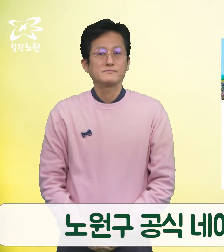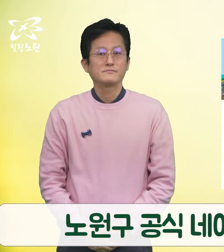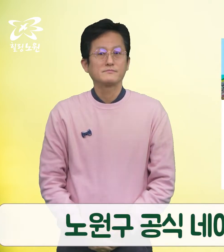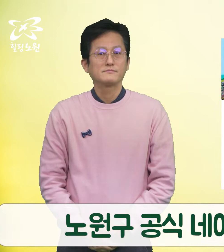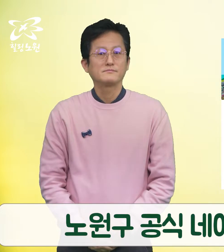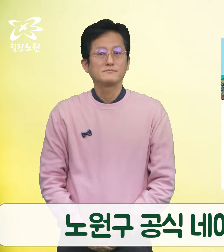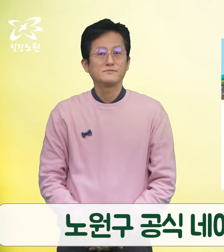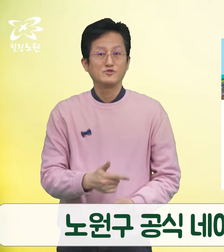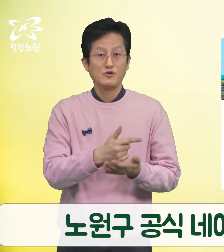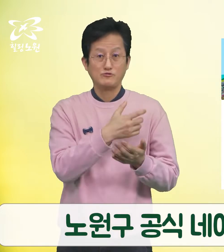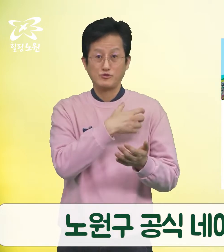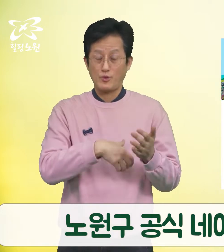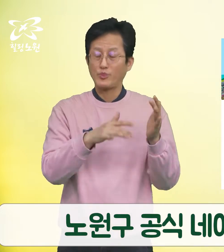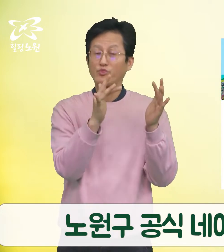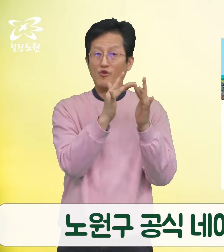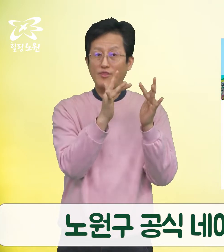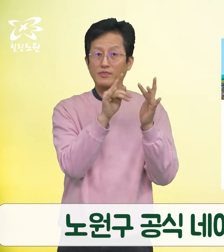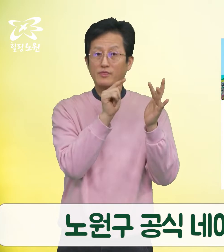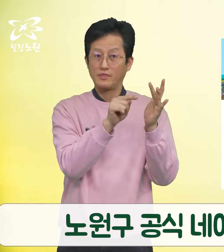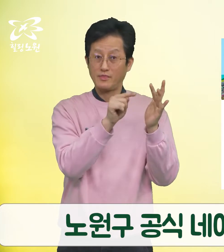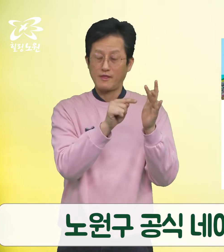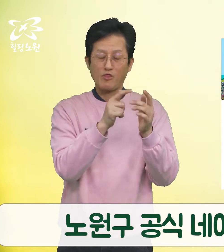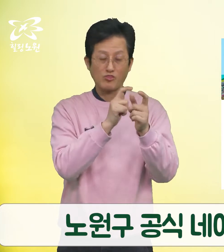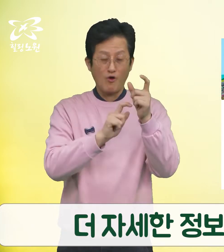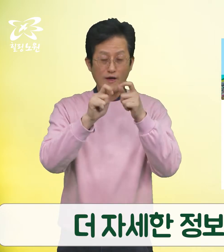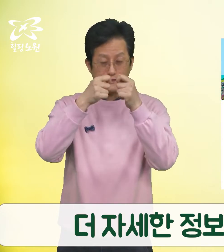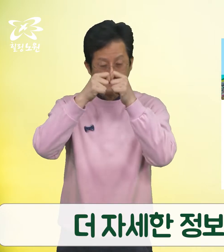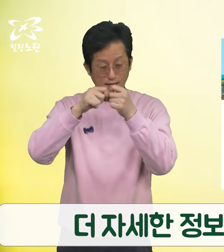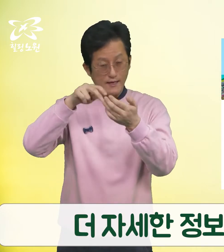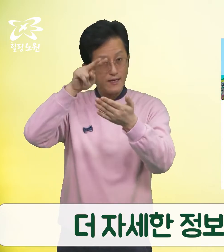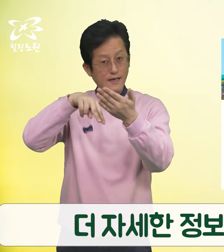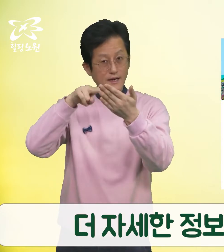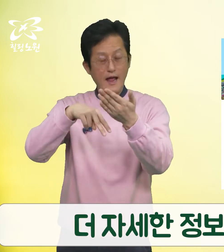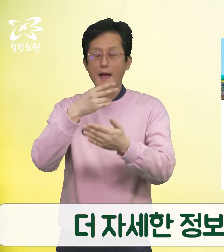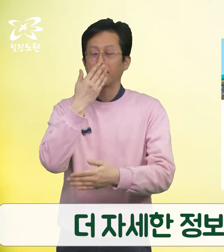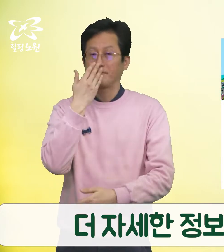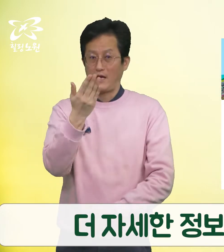노원구청 공식 네이버 블로그에 더 자세한 정보가 있습니다.